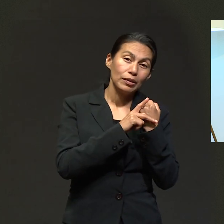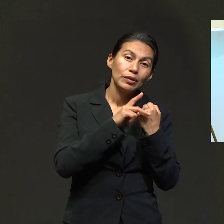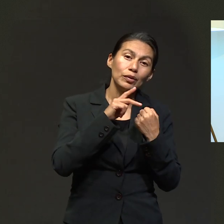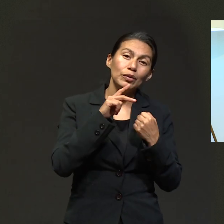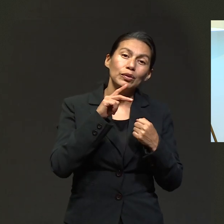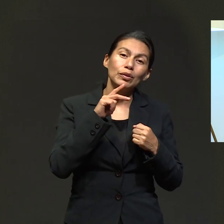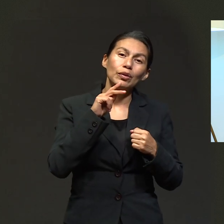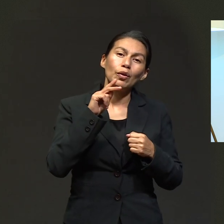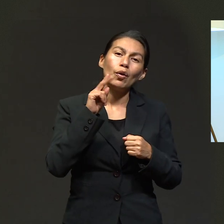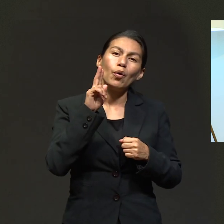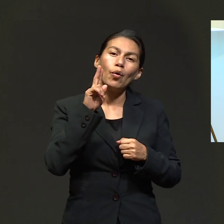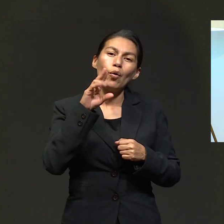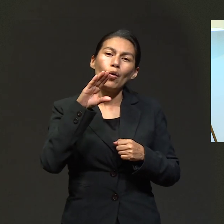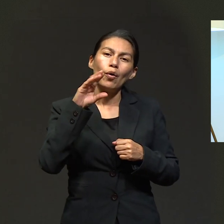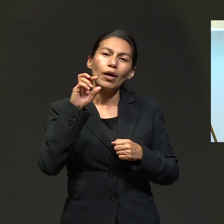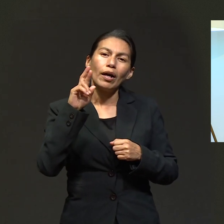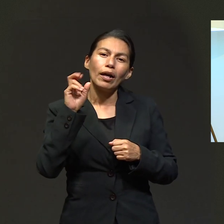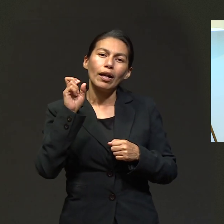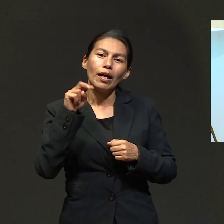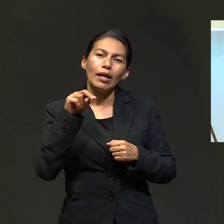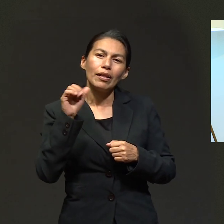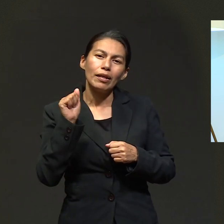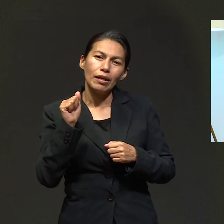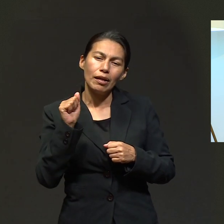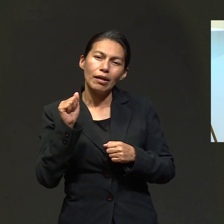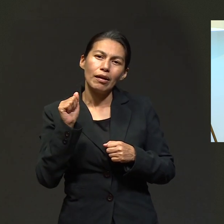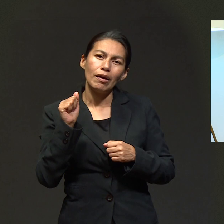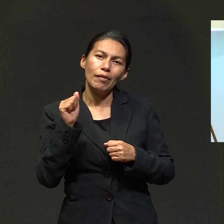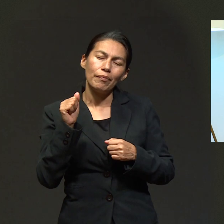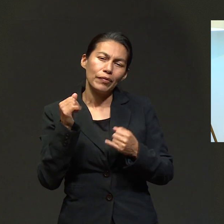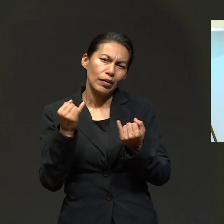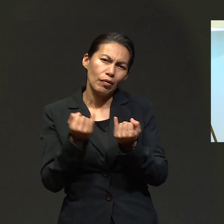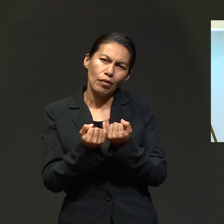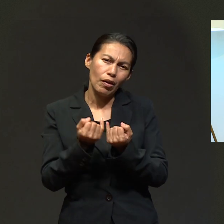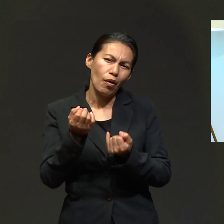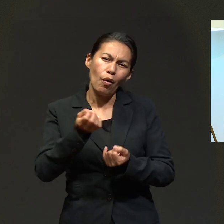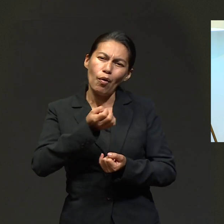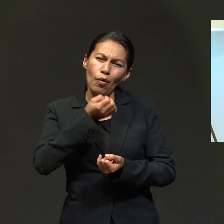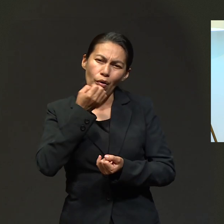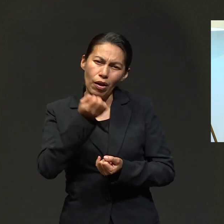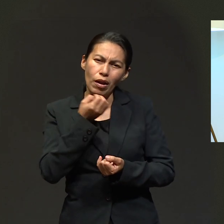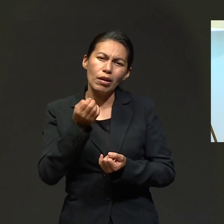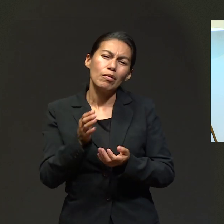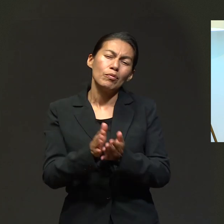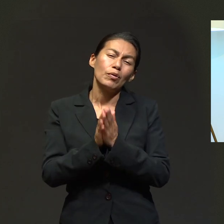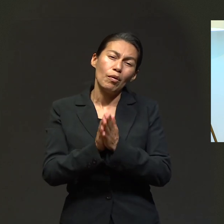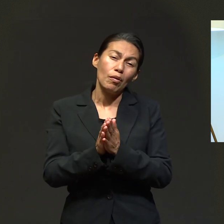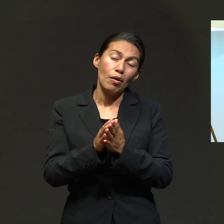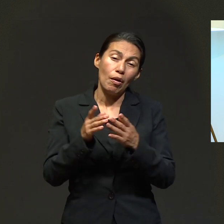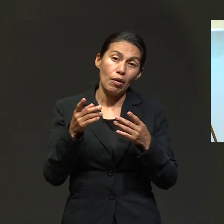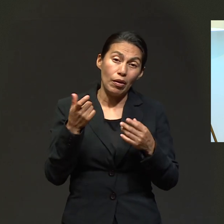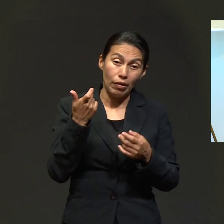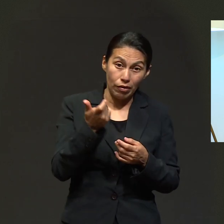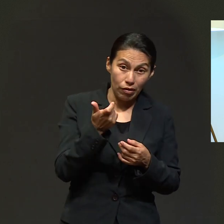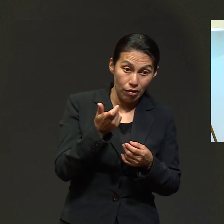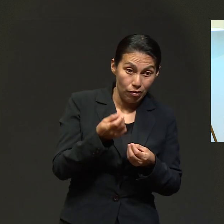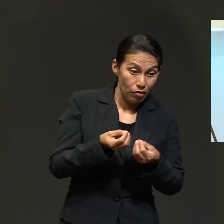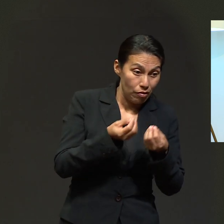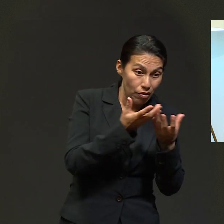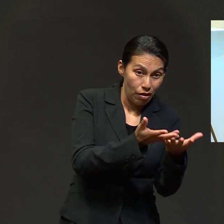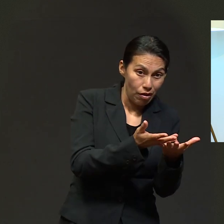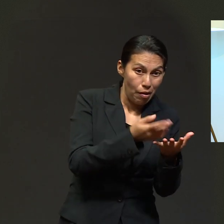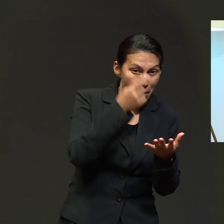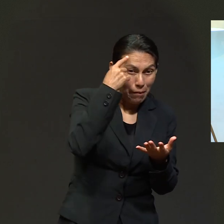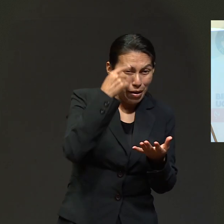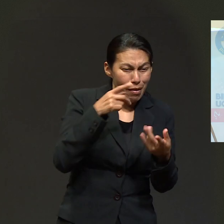contribuyendo con nuestras donaciones para que alguno de ellos pueda tener una Biblia en su idioma y